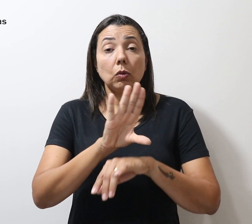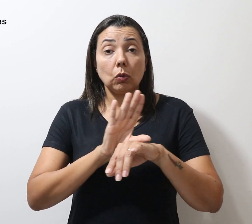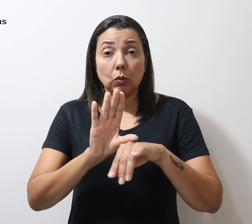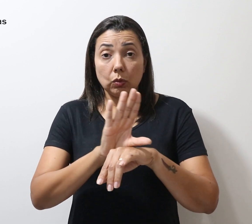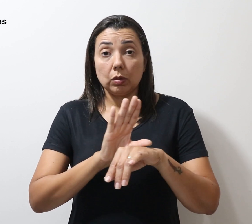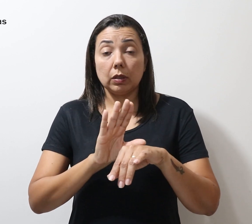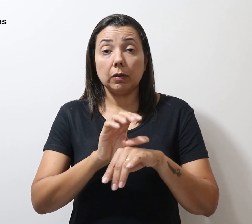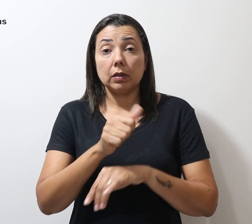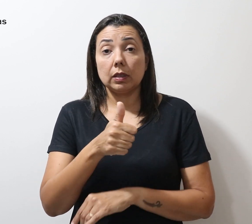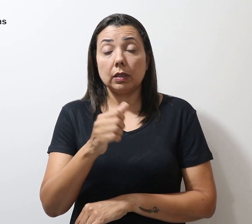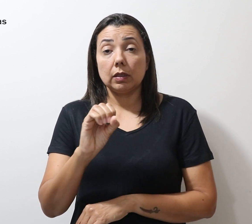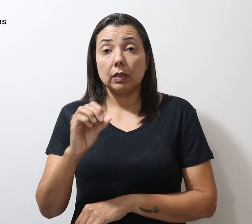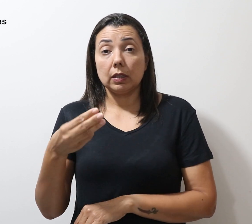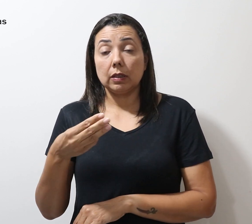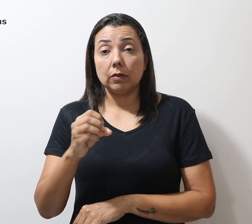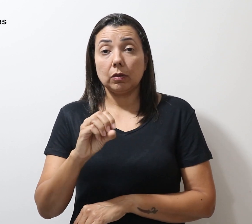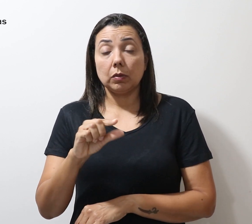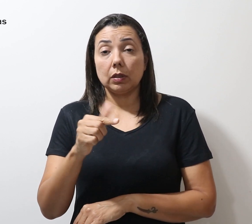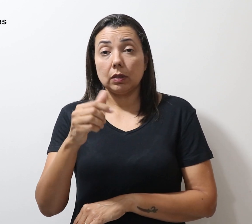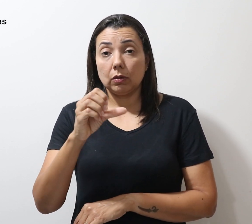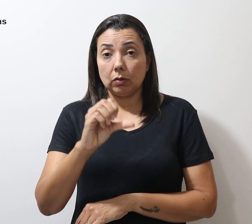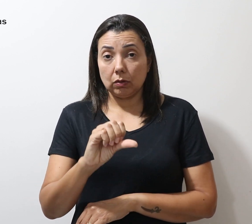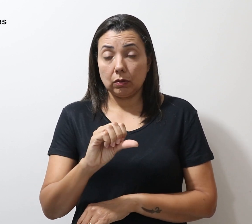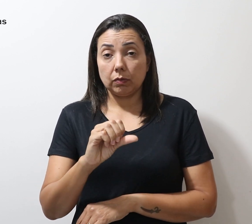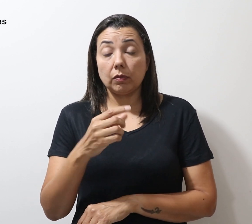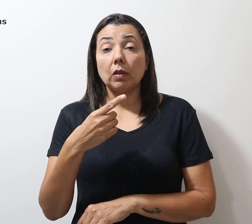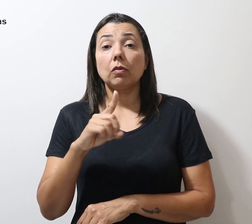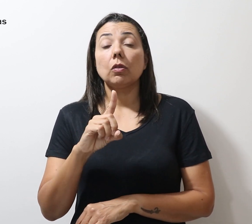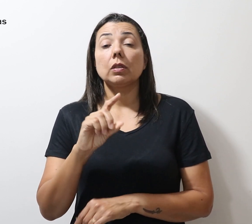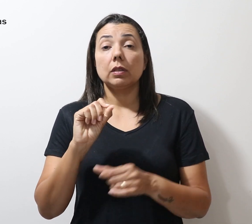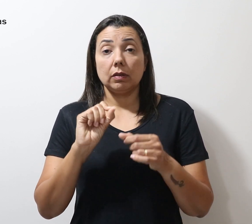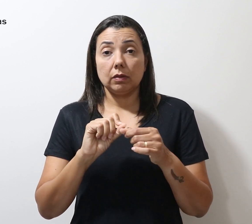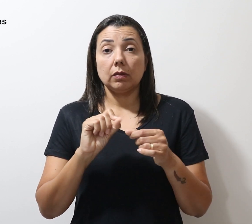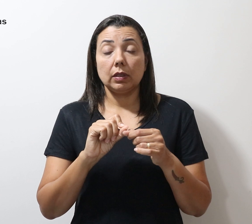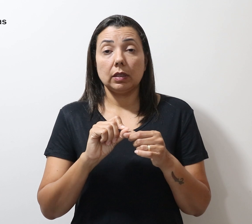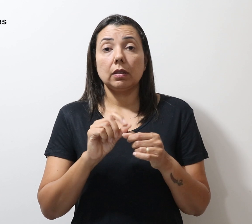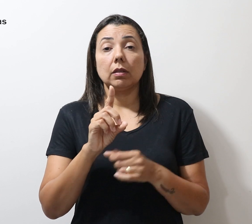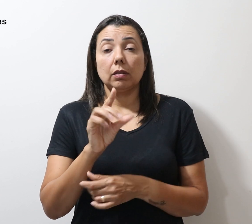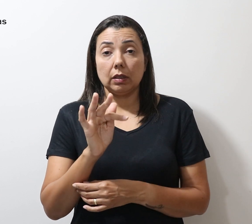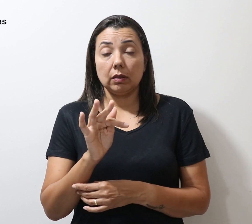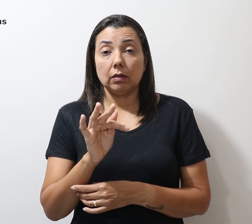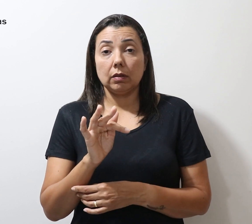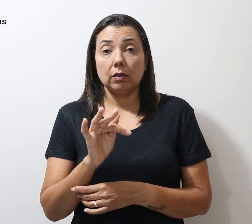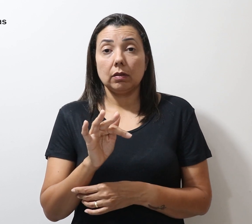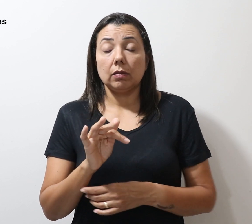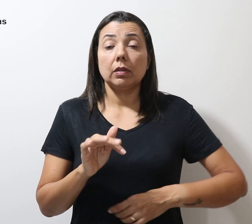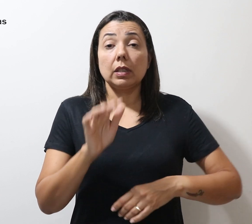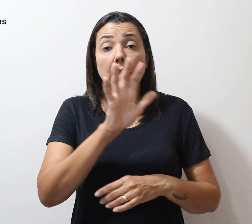103-2019, fossem aplicadas ao Distrito Federal, Estados e